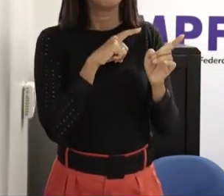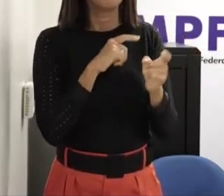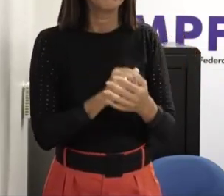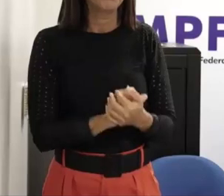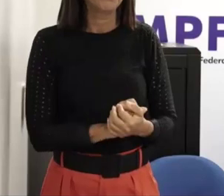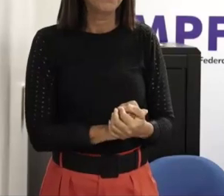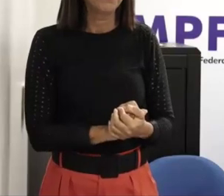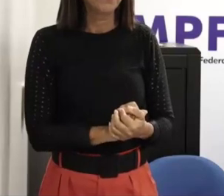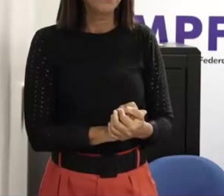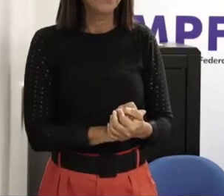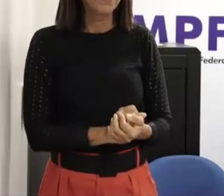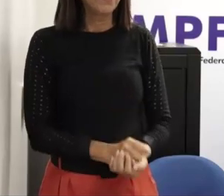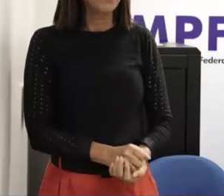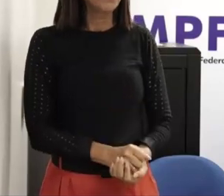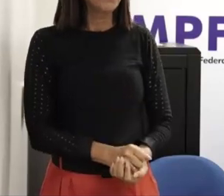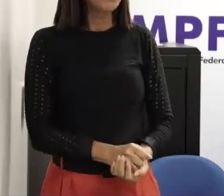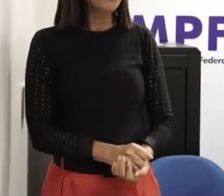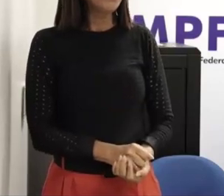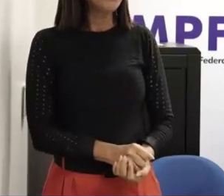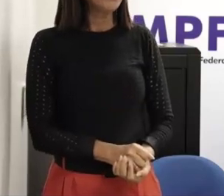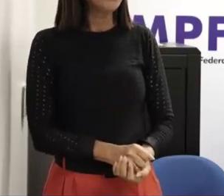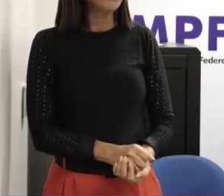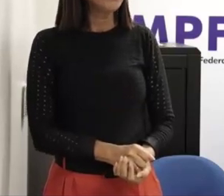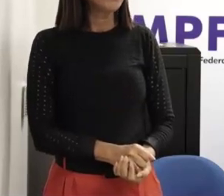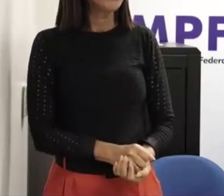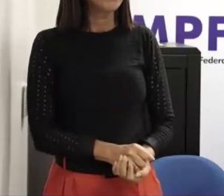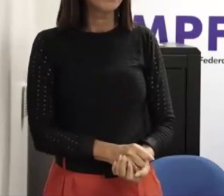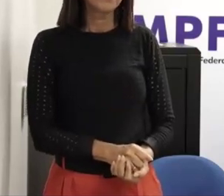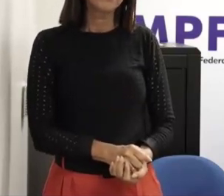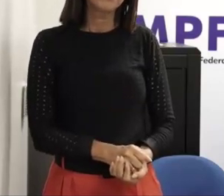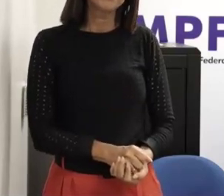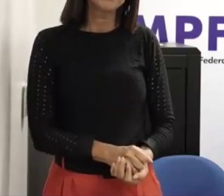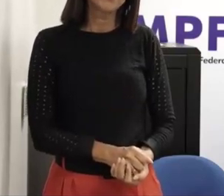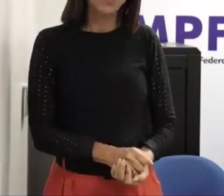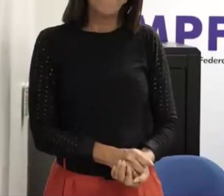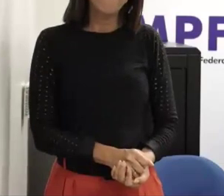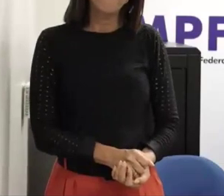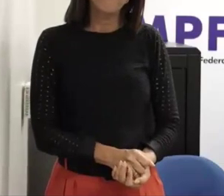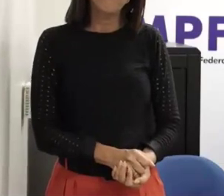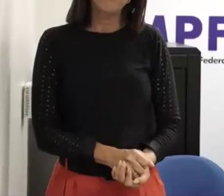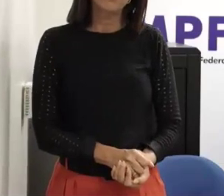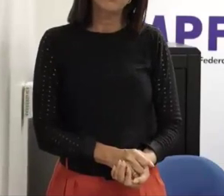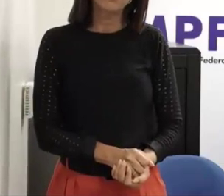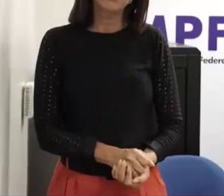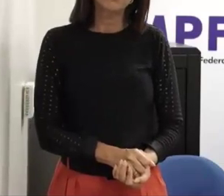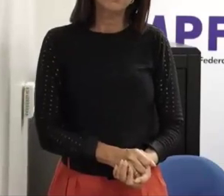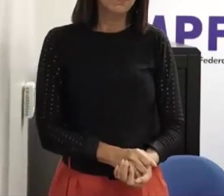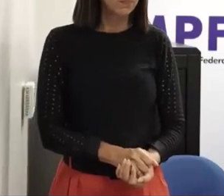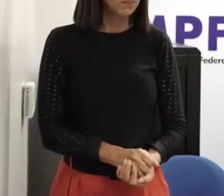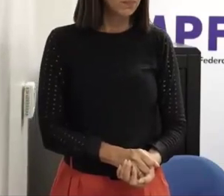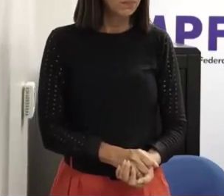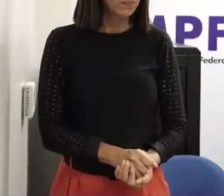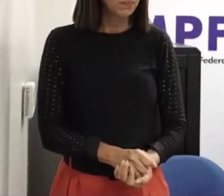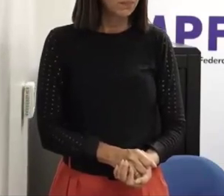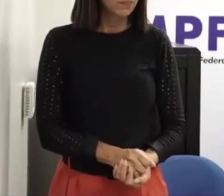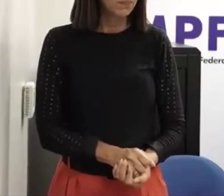uma fala eu começo a devagar mas vamos lá existem problemas seríssimos que a gente enfrenta na